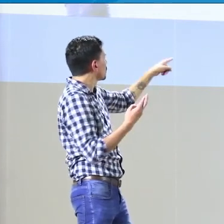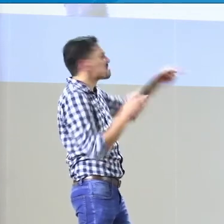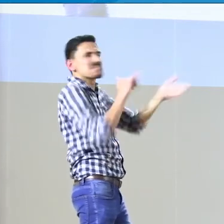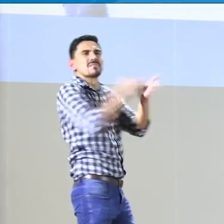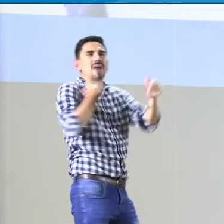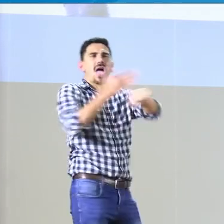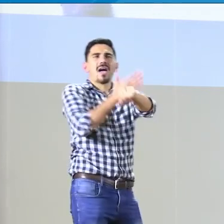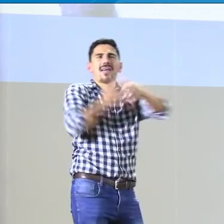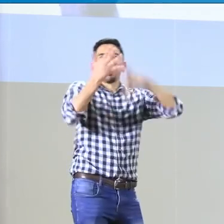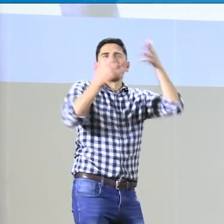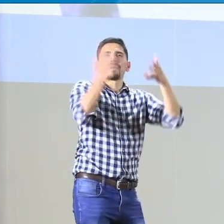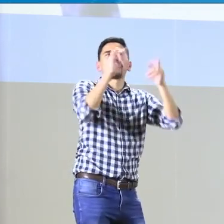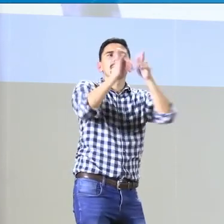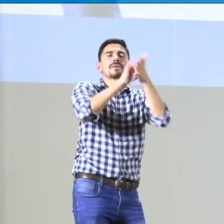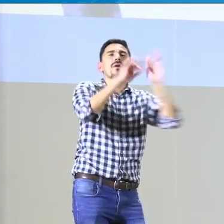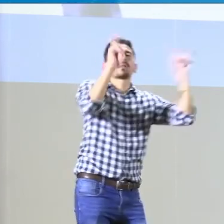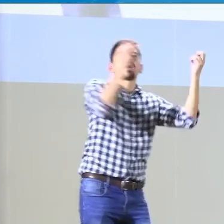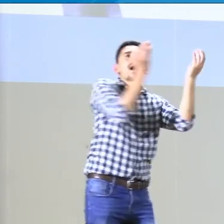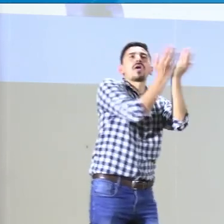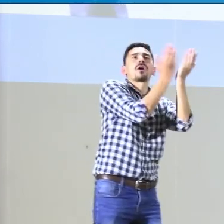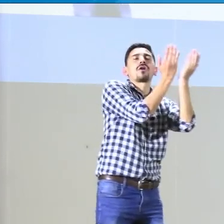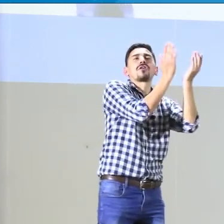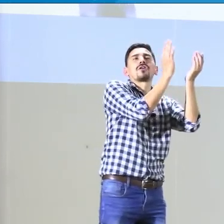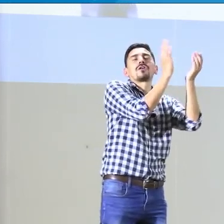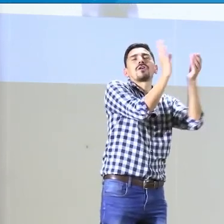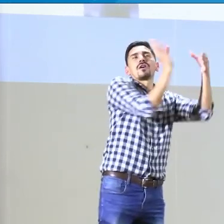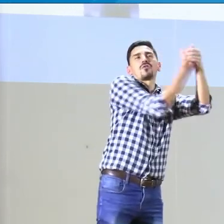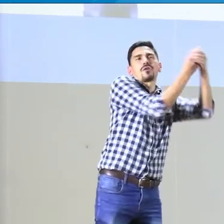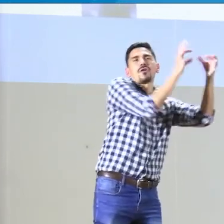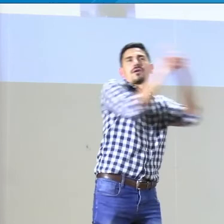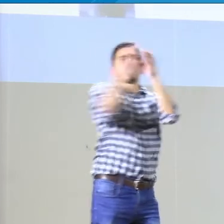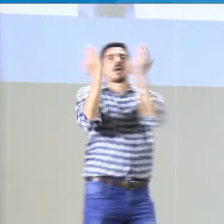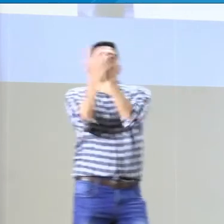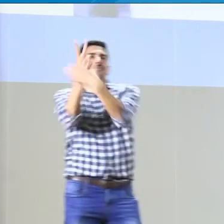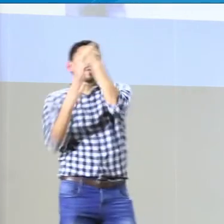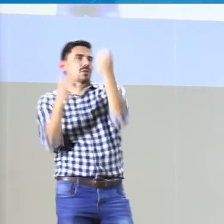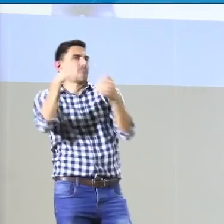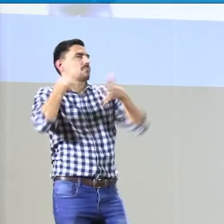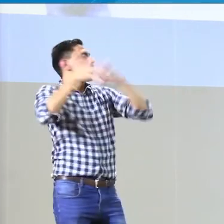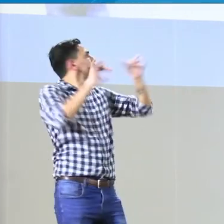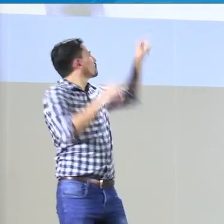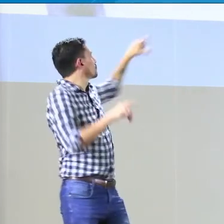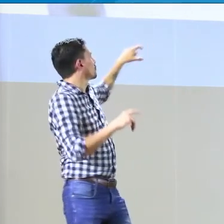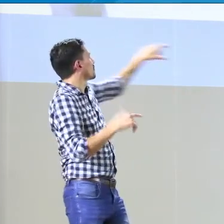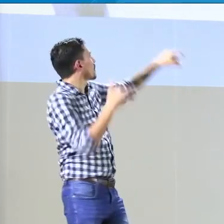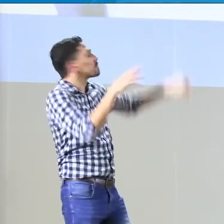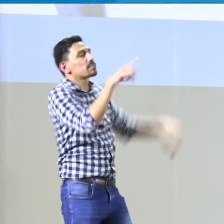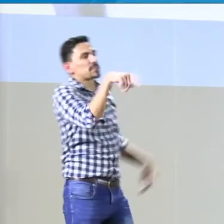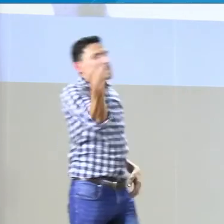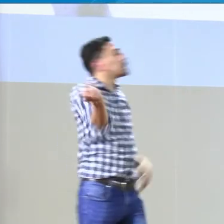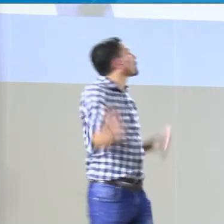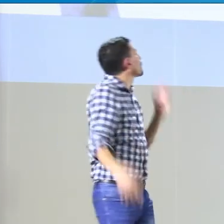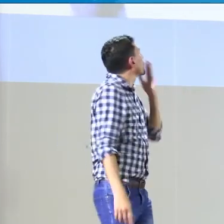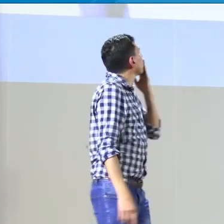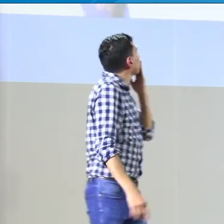Bueno, esto es casi algo parecido a lo que ya he dicho acerca de la educación inclusiva y la oferta bilingüe.